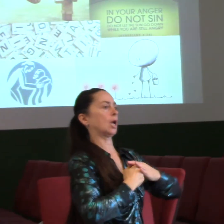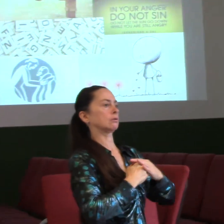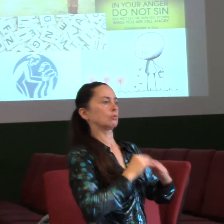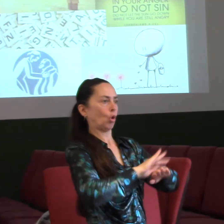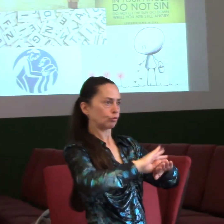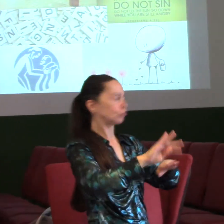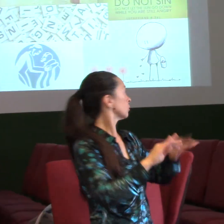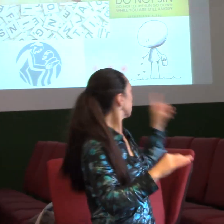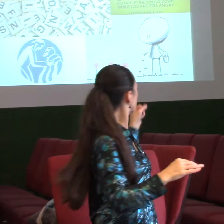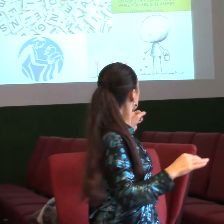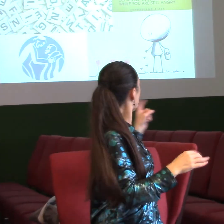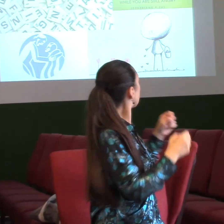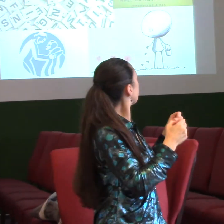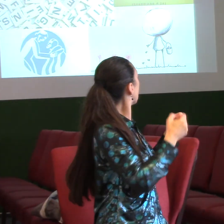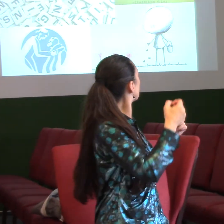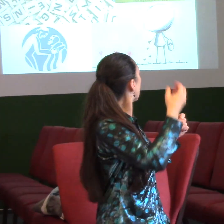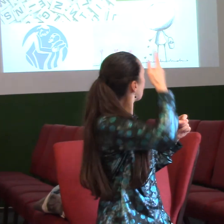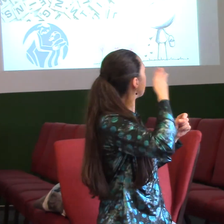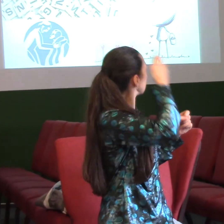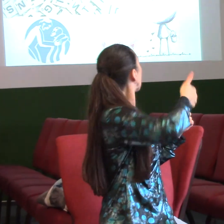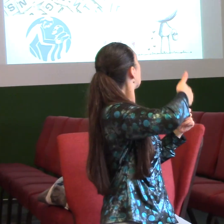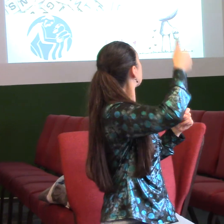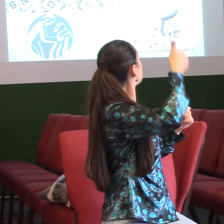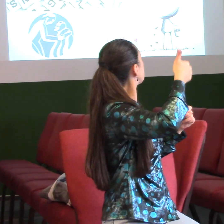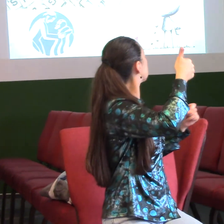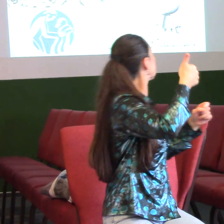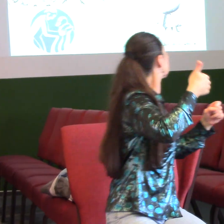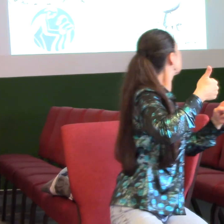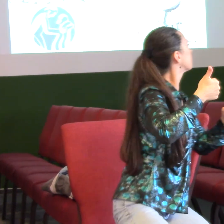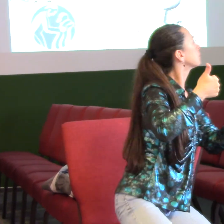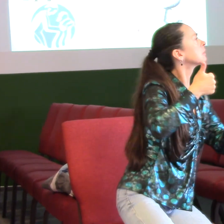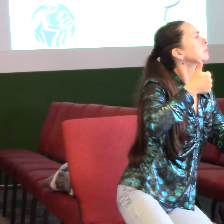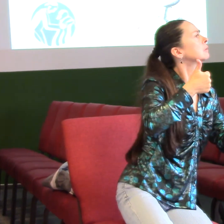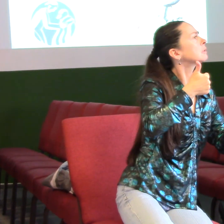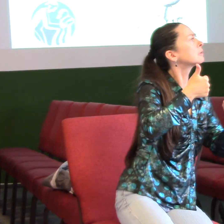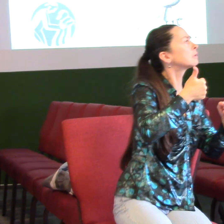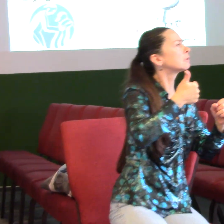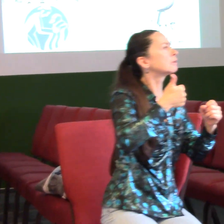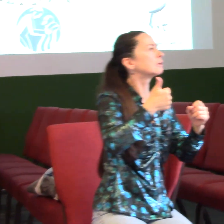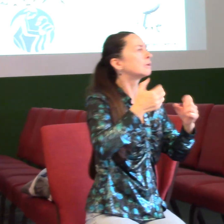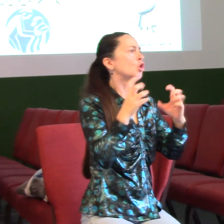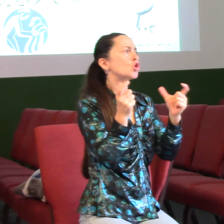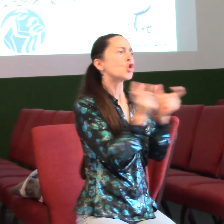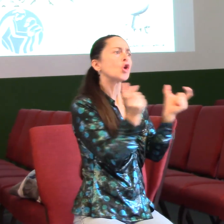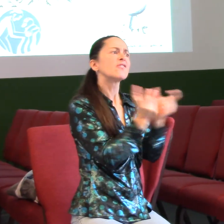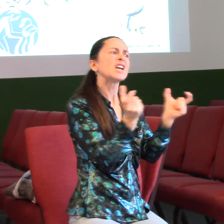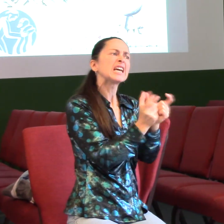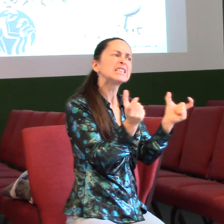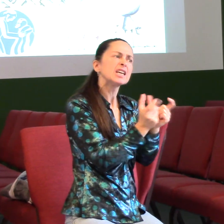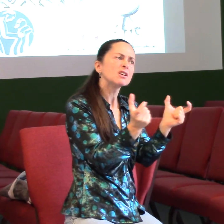Ta první myšlenka, která je tam obsažená, je rychle řešme konflikty. To jsou tam ti dva manželé, co